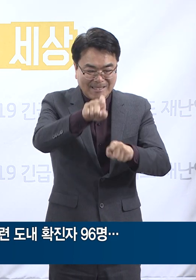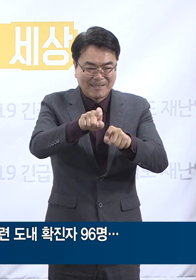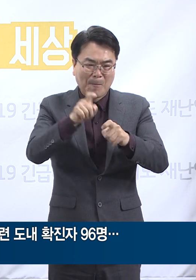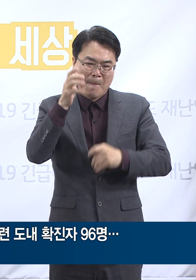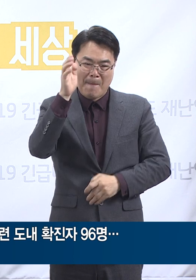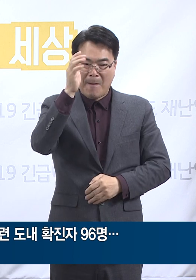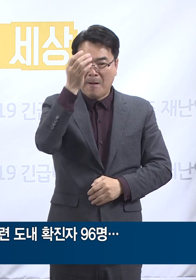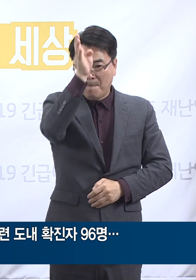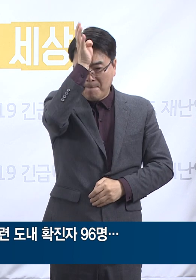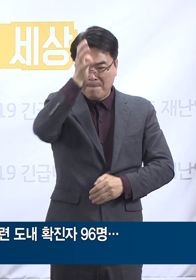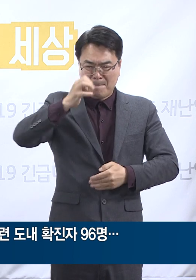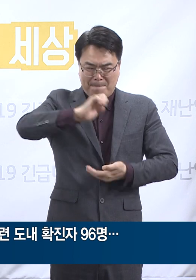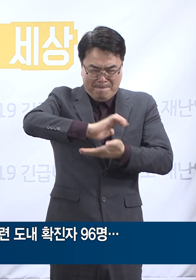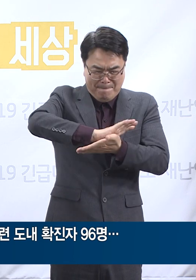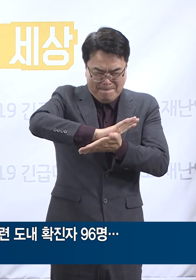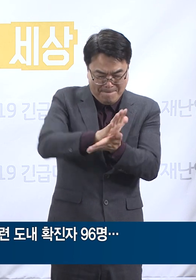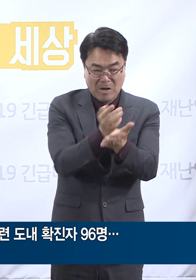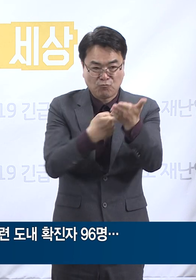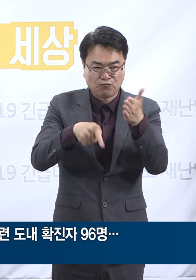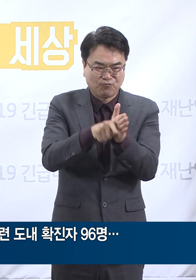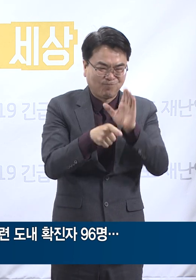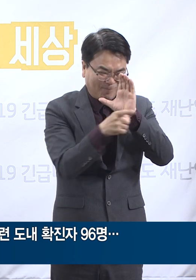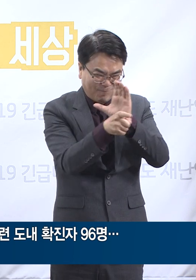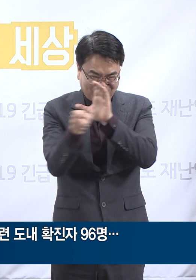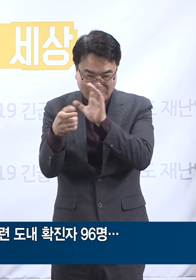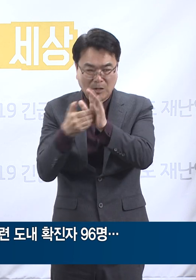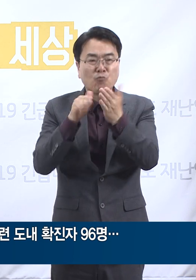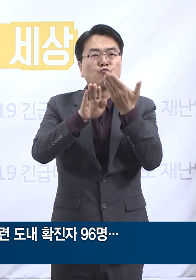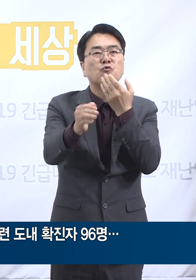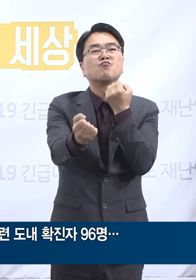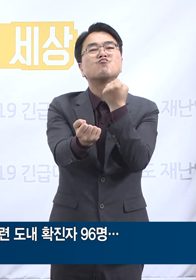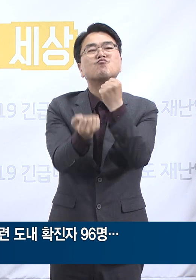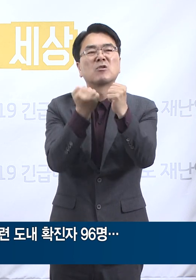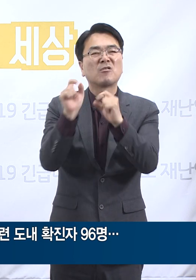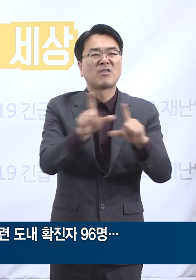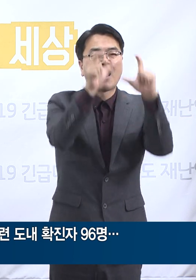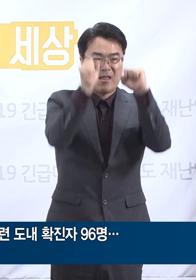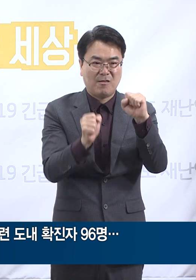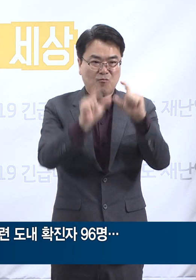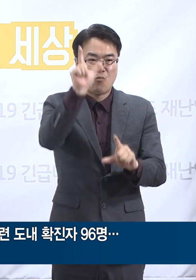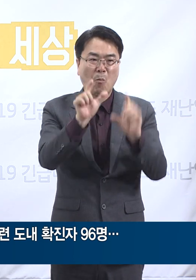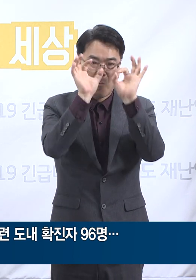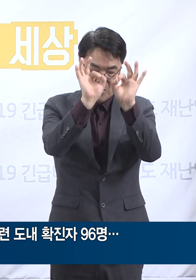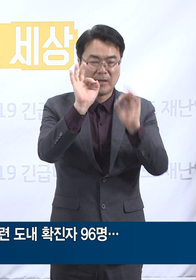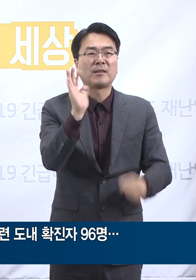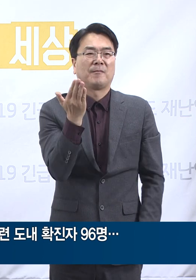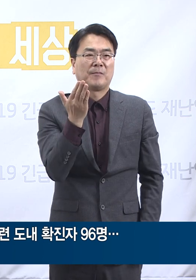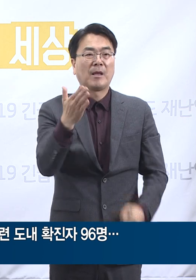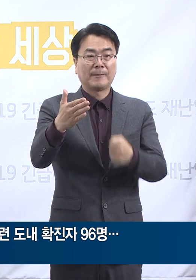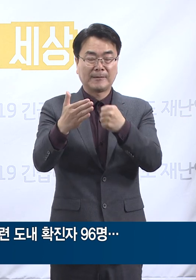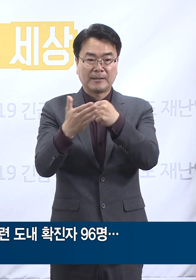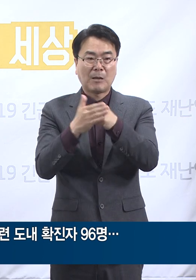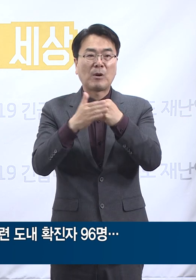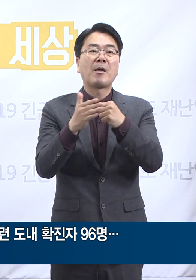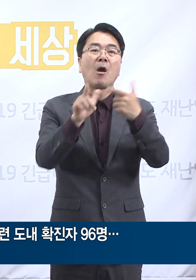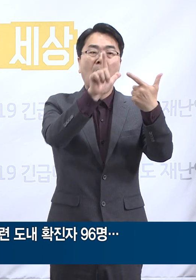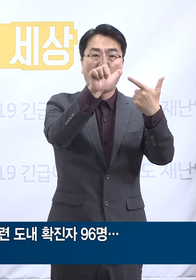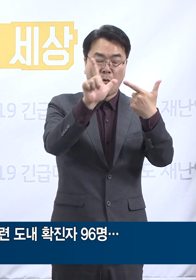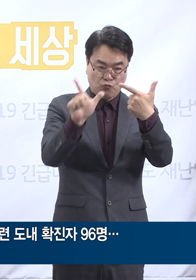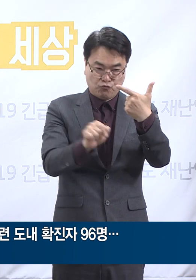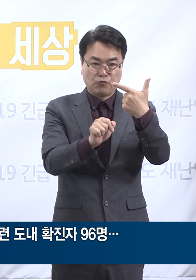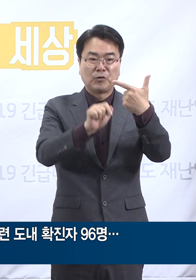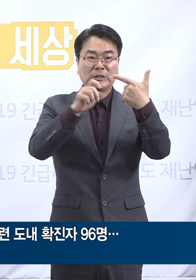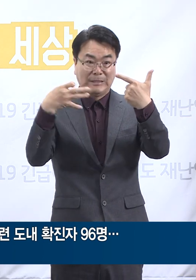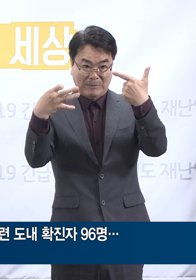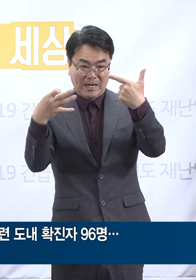이후에도 바이러스가 검출된 것입니다. 경기도는 감염병 확산 차단을 위해 5월 28일부터 6월 10일까지